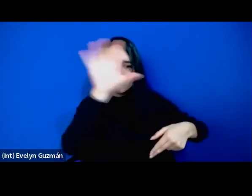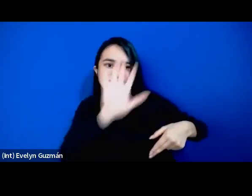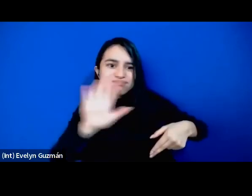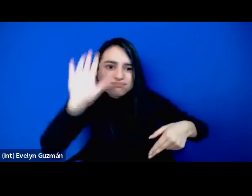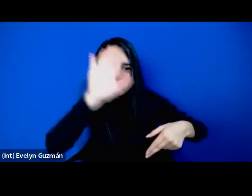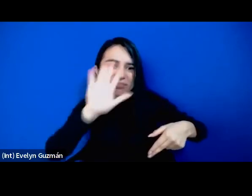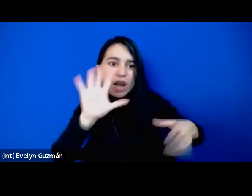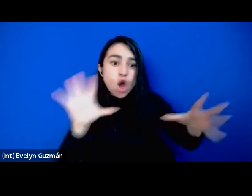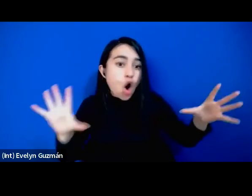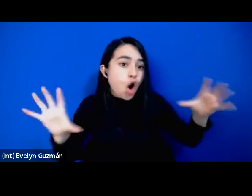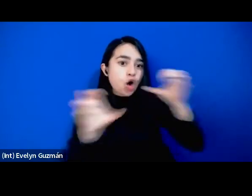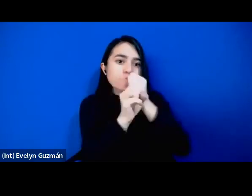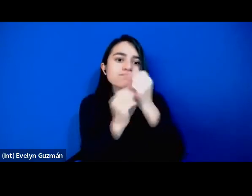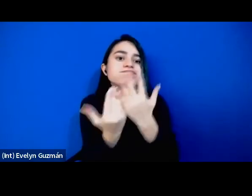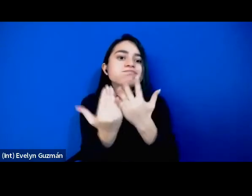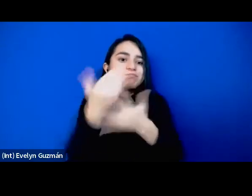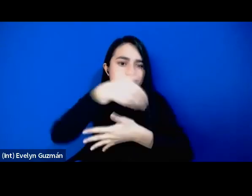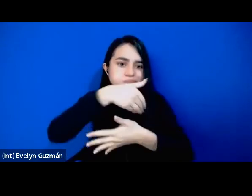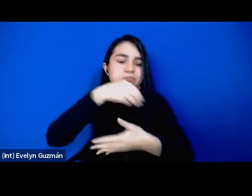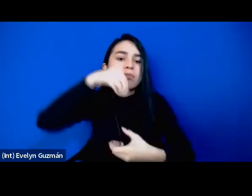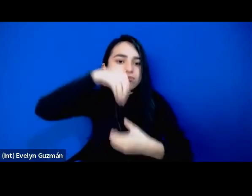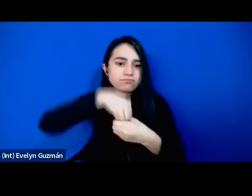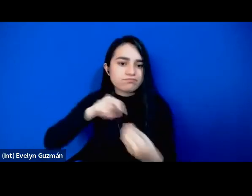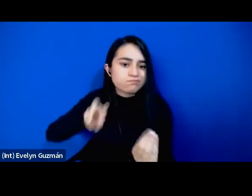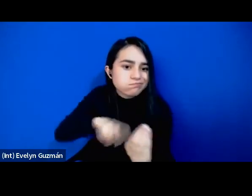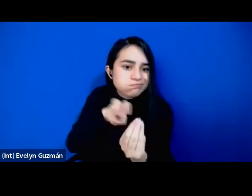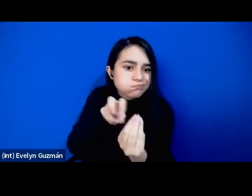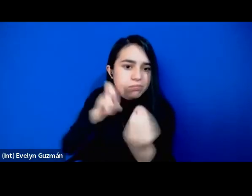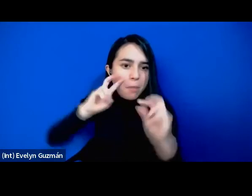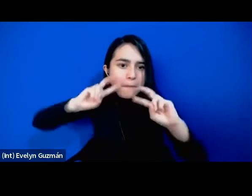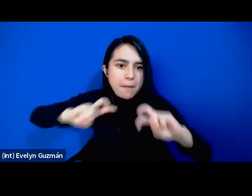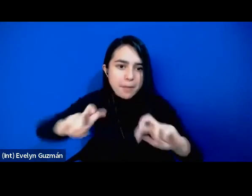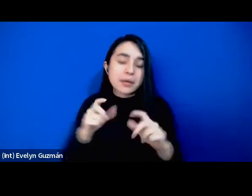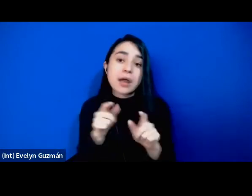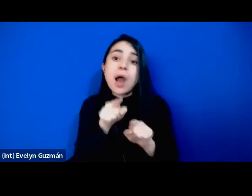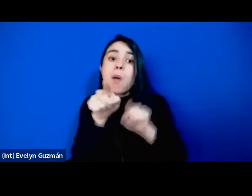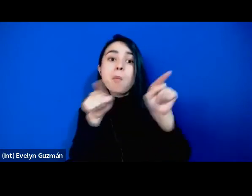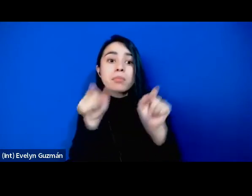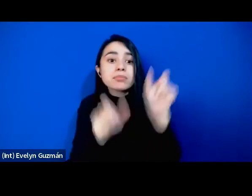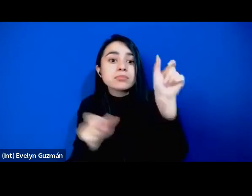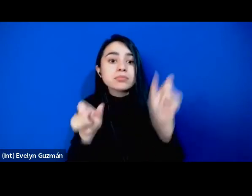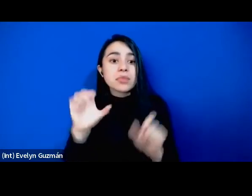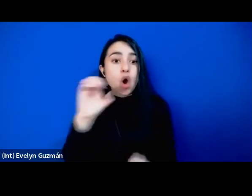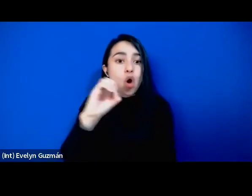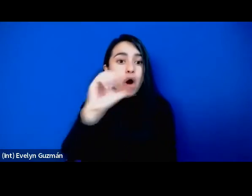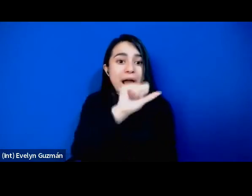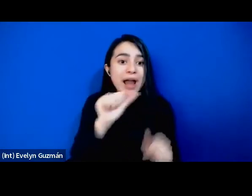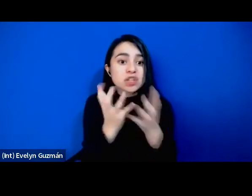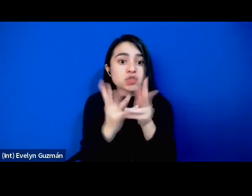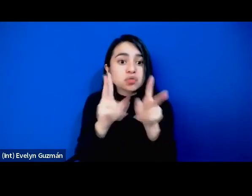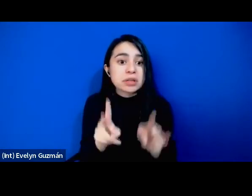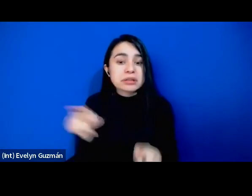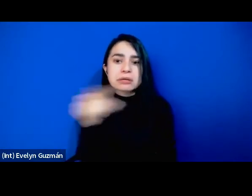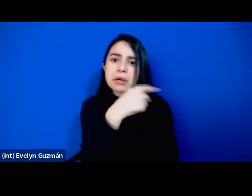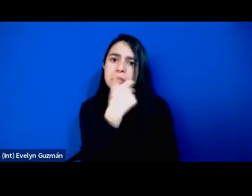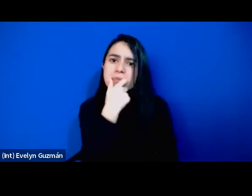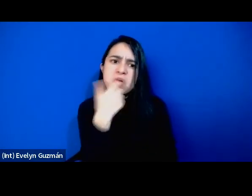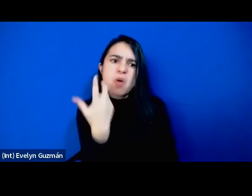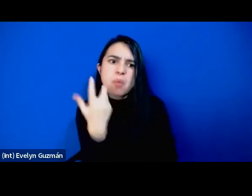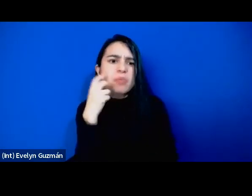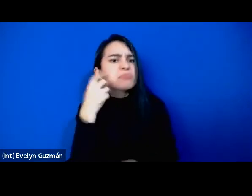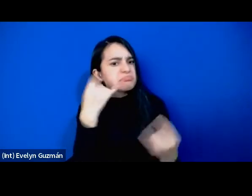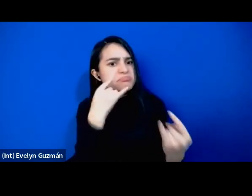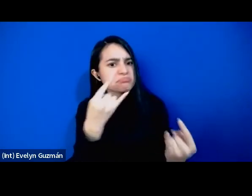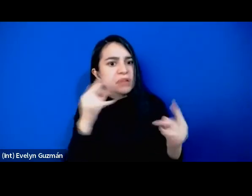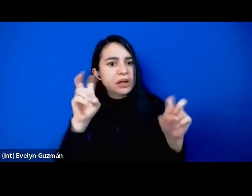yo creo que para las y los estudiantes que están en ese proceso, que les interesa tener también una perspectiva de este tipo, este